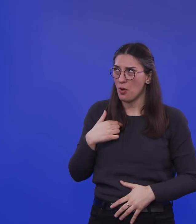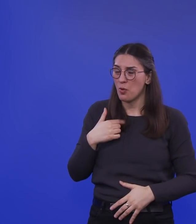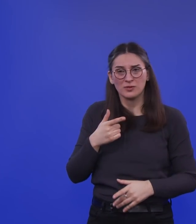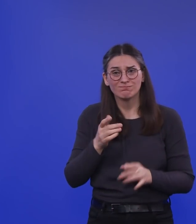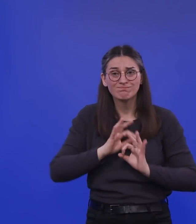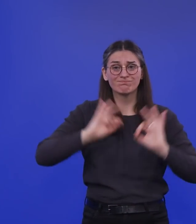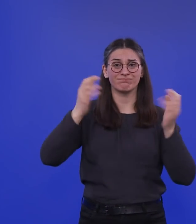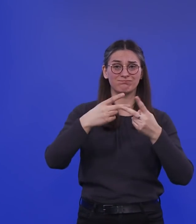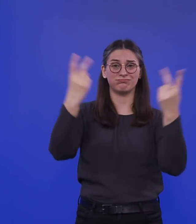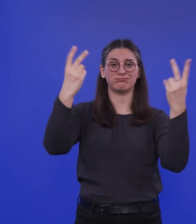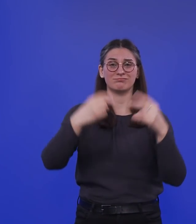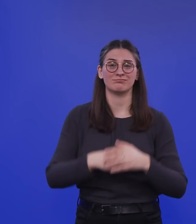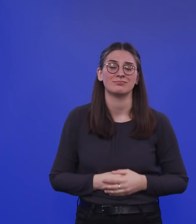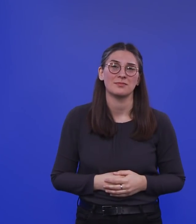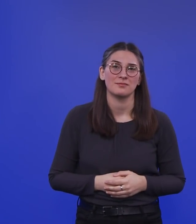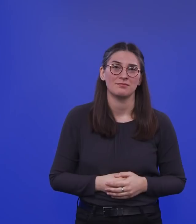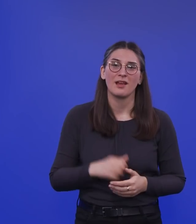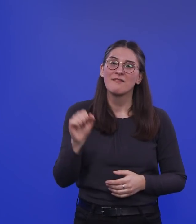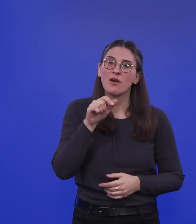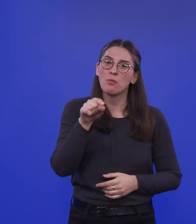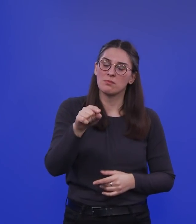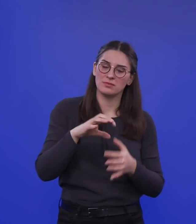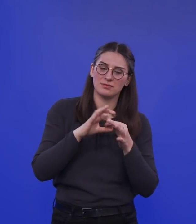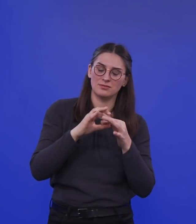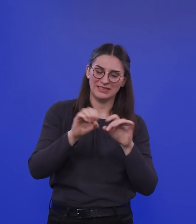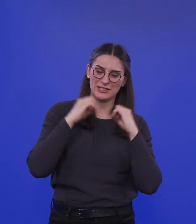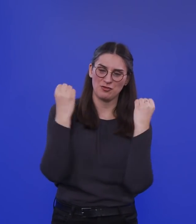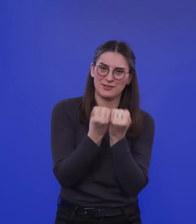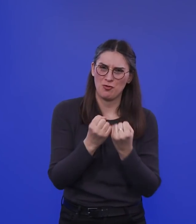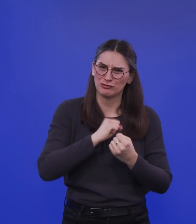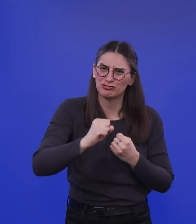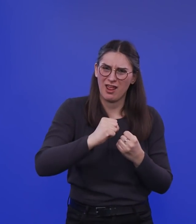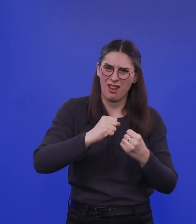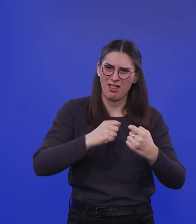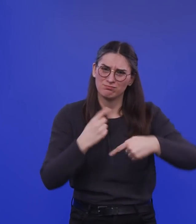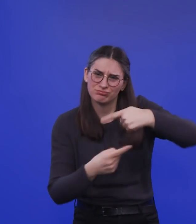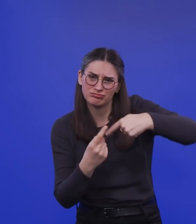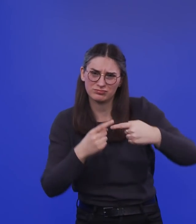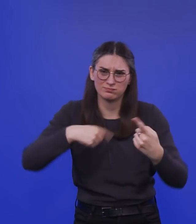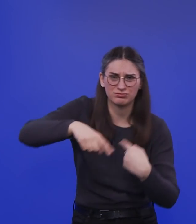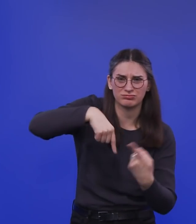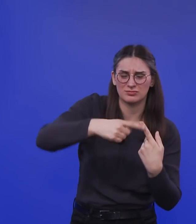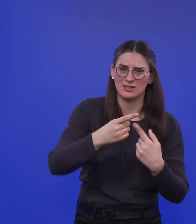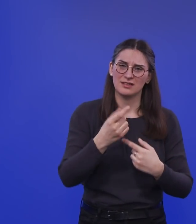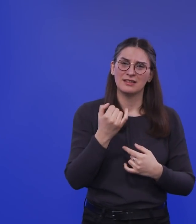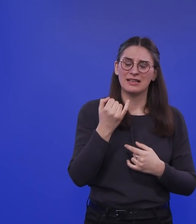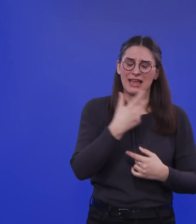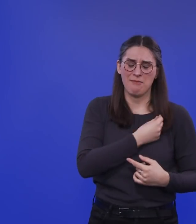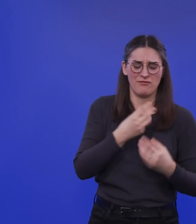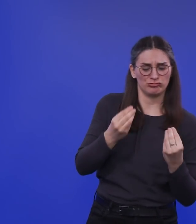ist nun mal eine ganz schnell sich entwickelnde Gesamtsituation mit dieser Impfstoffverfügbarkeit, die auch